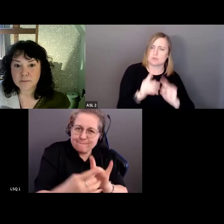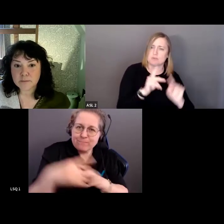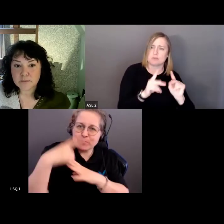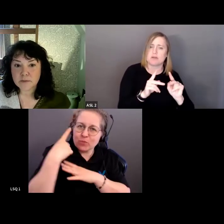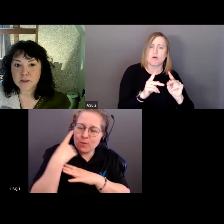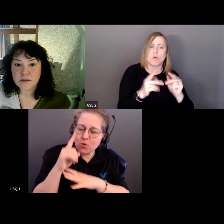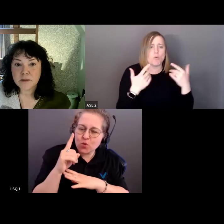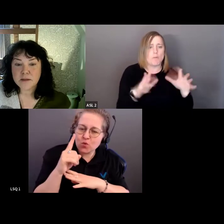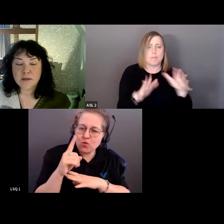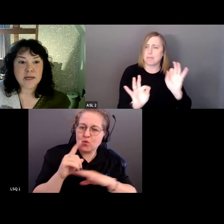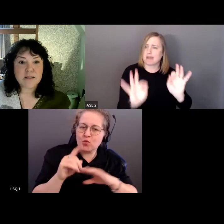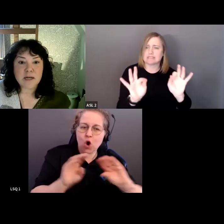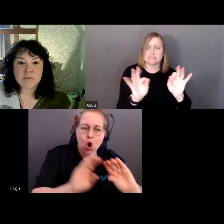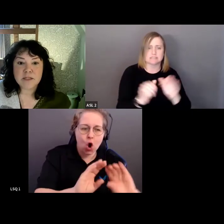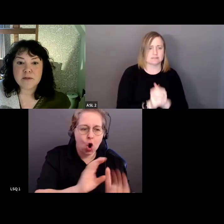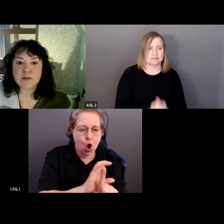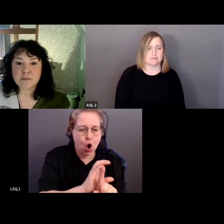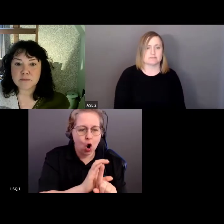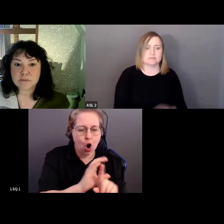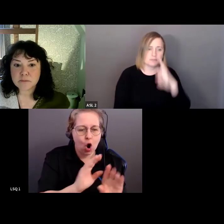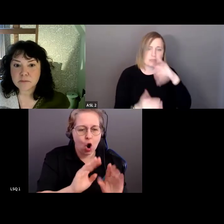communautés autochtones de Rennes-Avent.